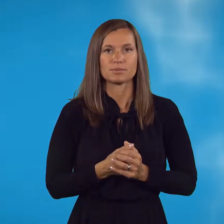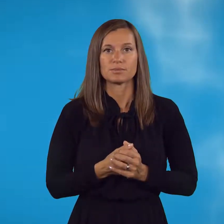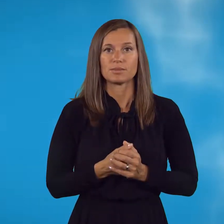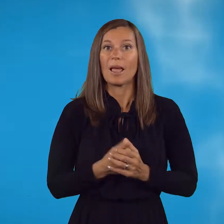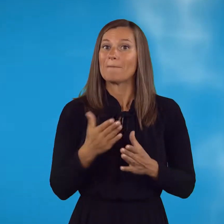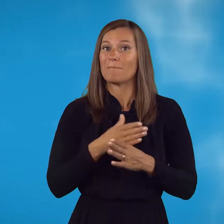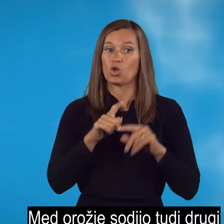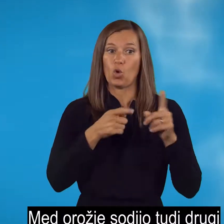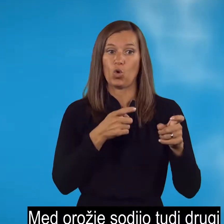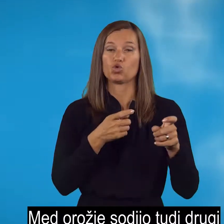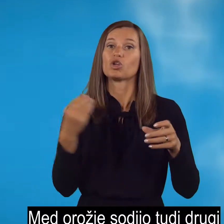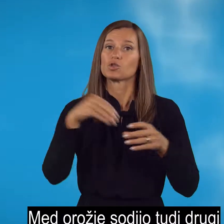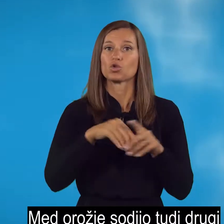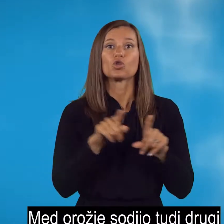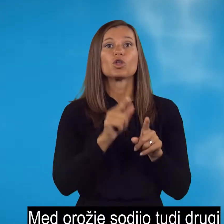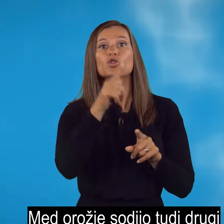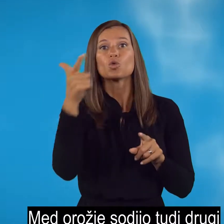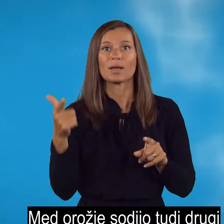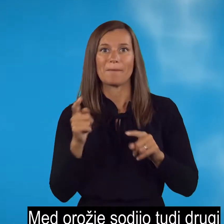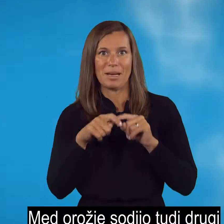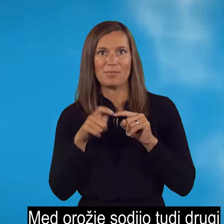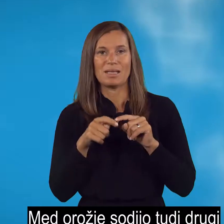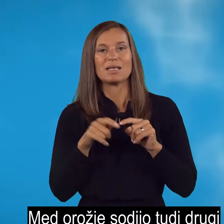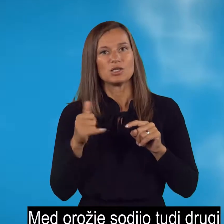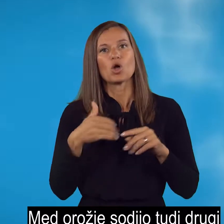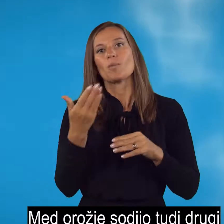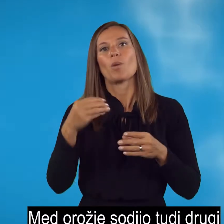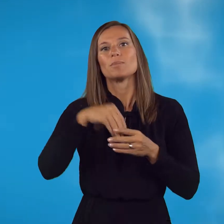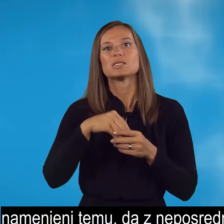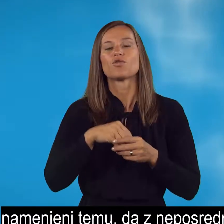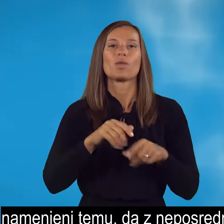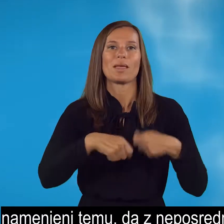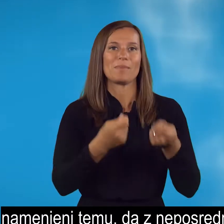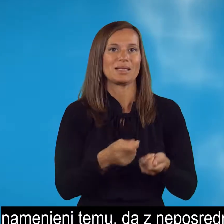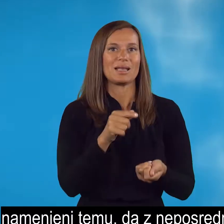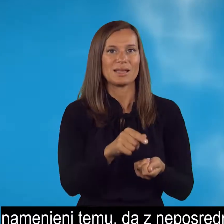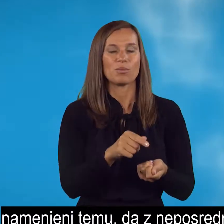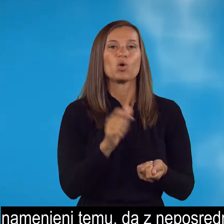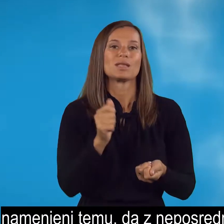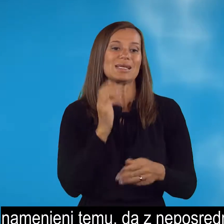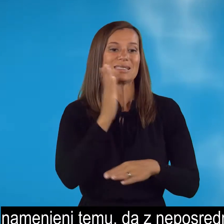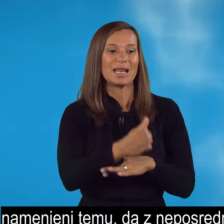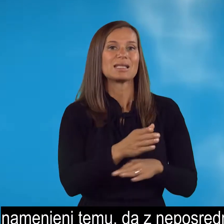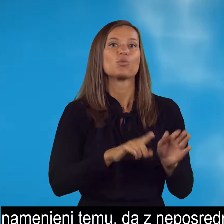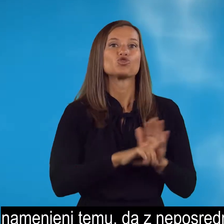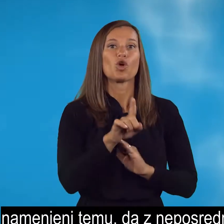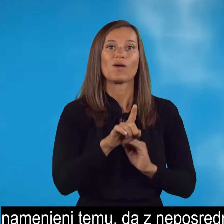Med orožje sodijo tudi drugi predmeti, ki so po svojem bistvu namenjeni temu, da z neposrednjim učinkovanjem